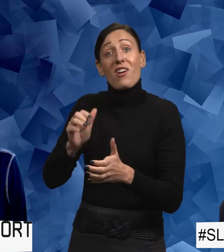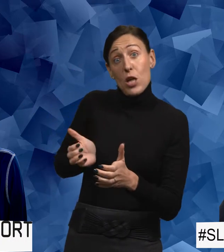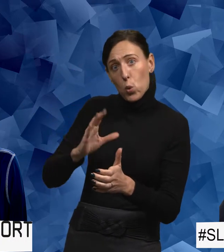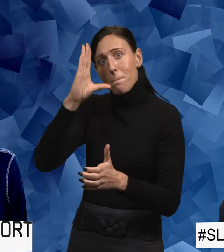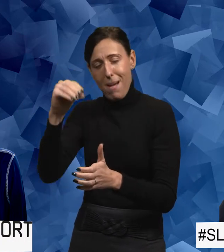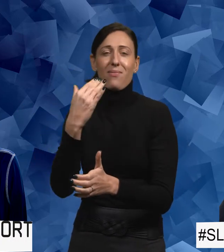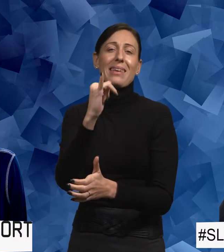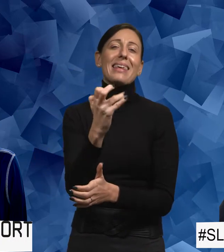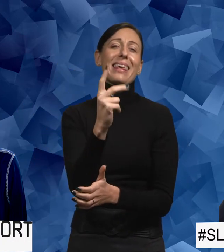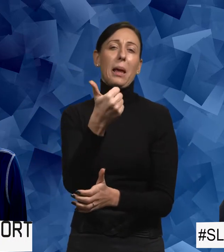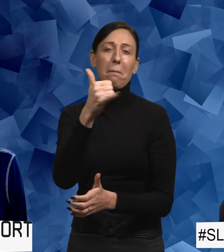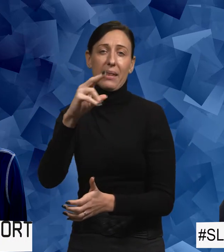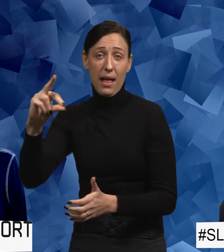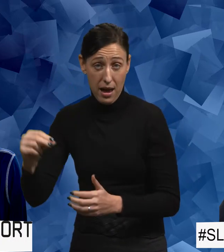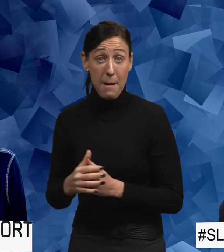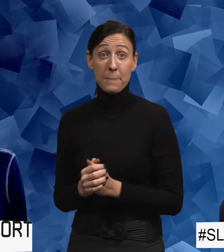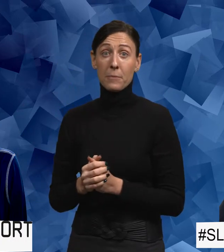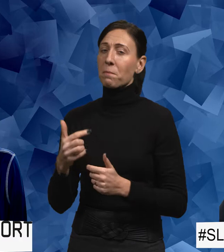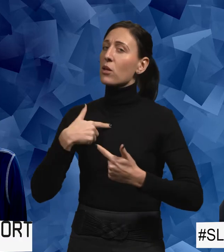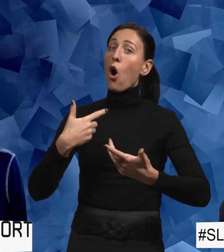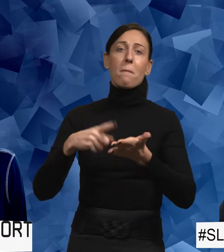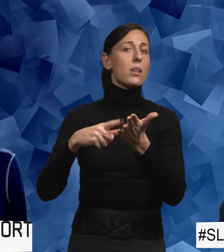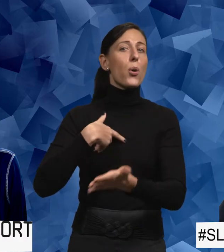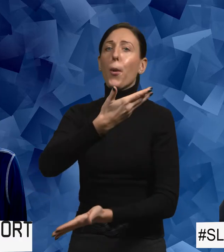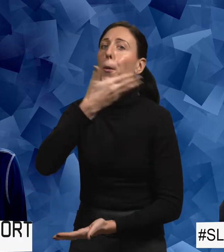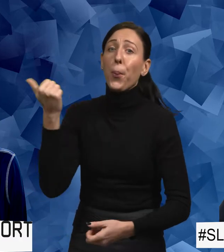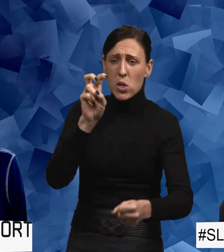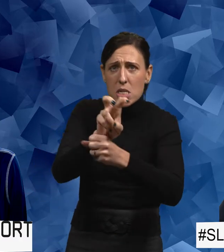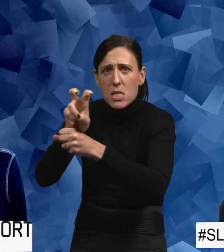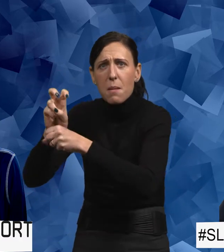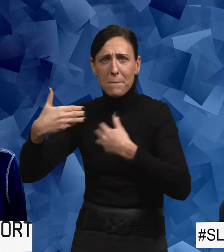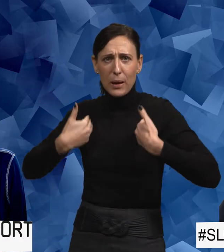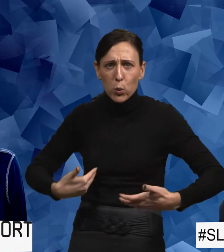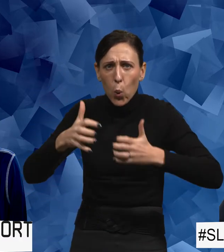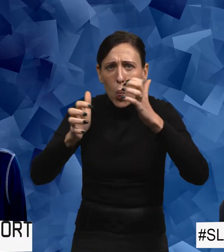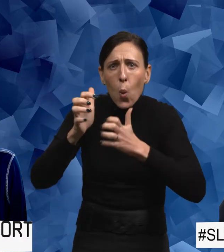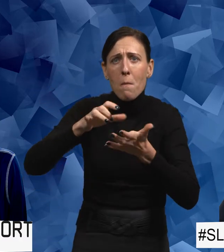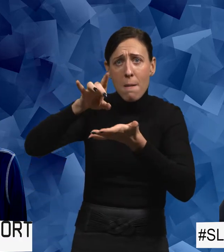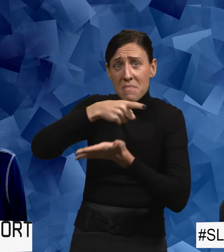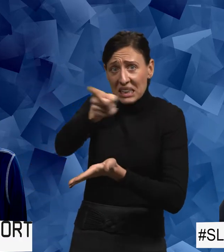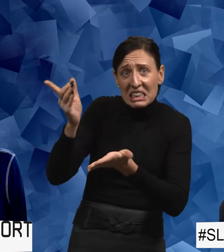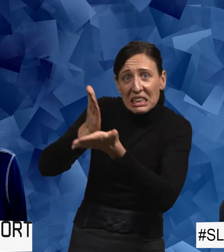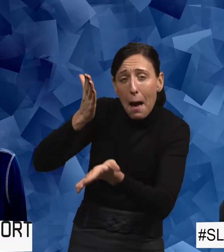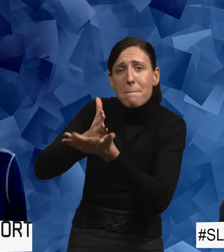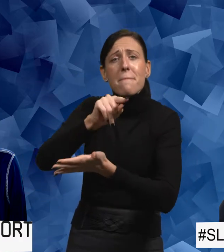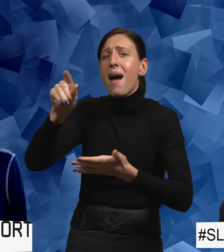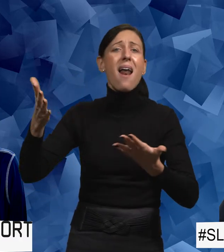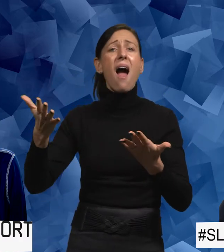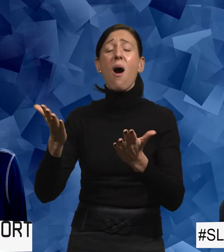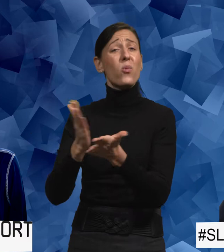kvinnor och män, icke-binära. Men jag menar, jag körde ju ingen koll på personnummer eller hade något sånt